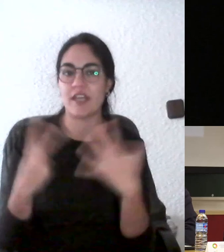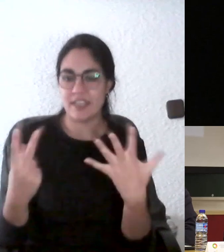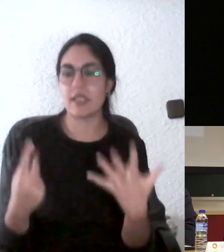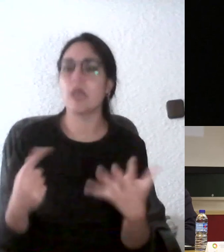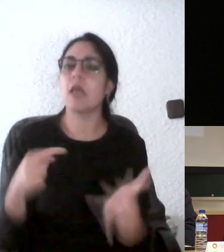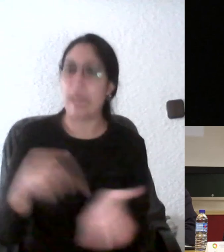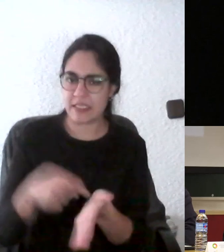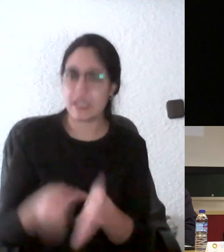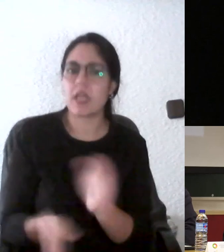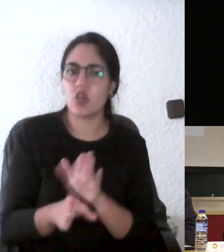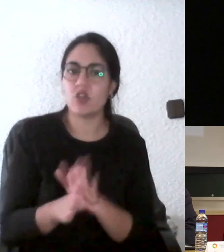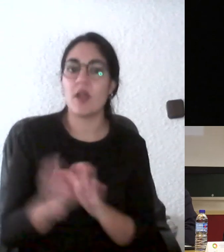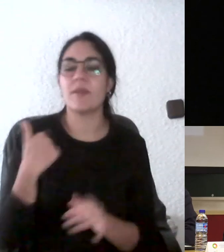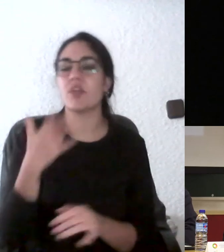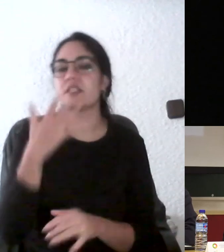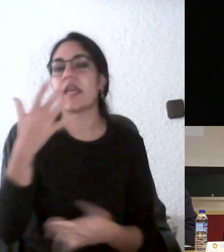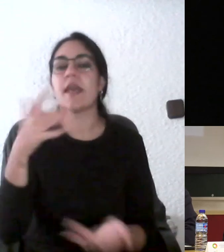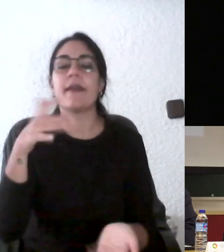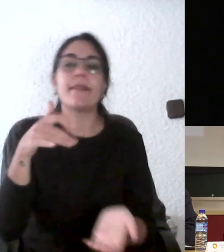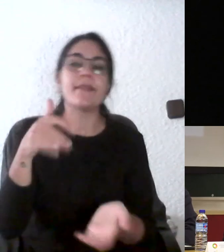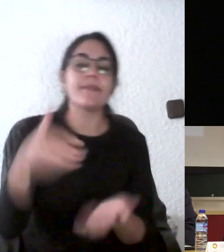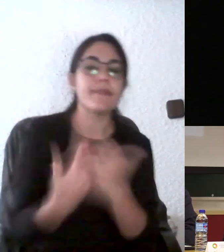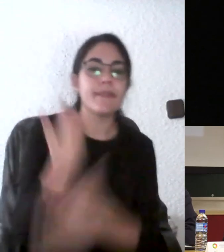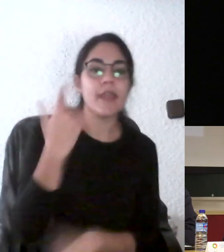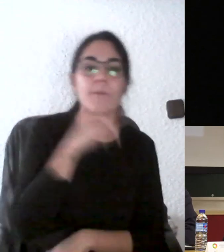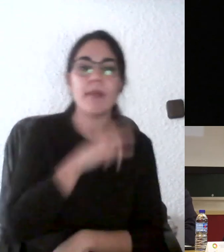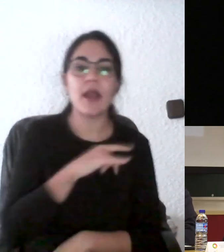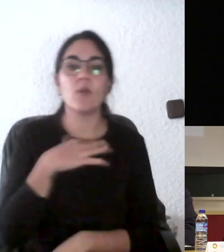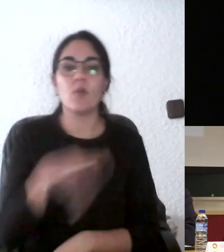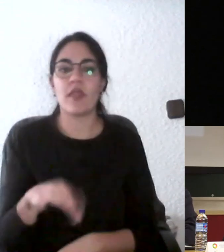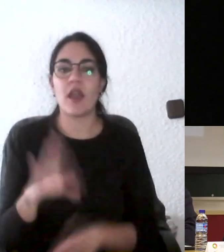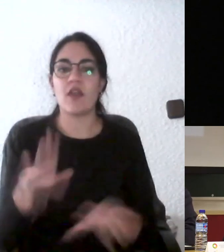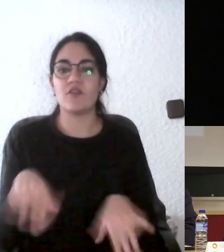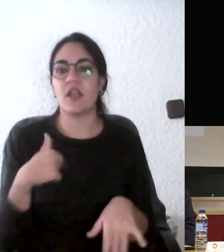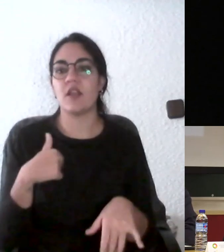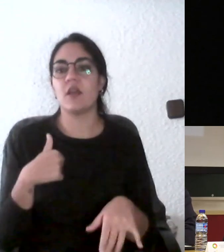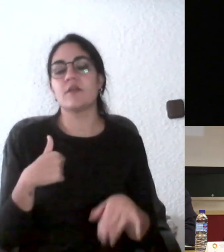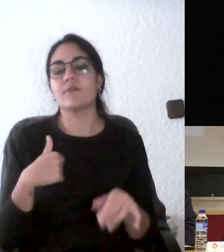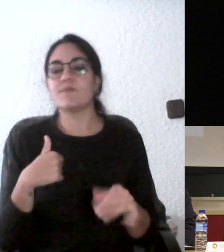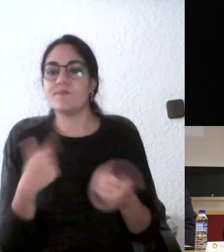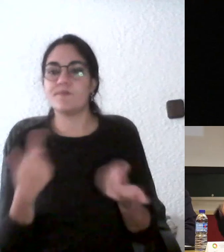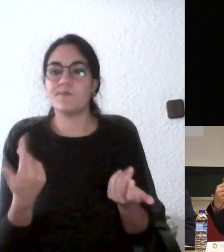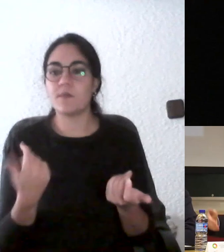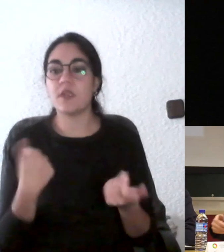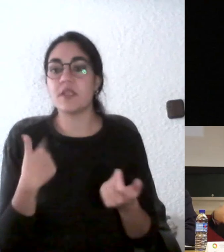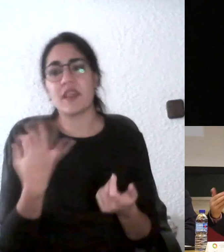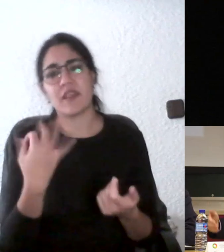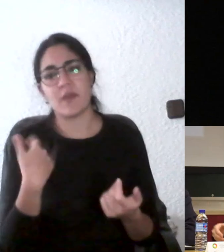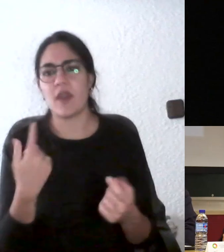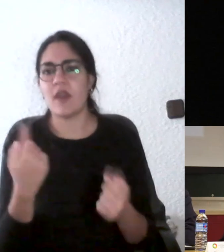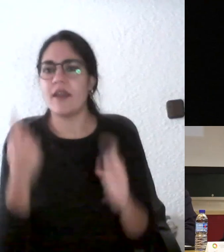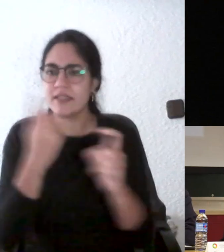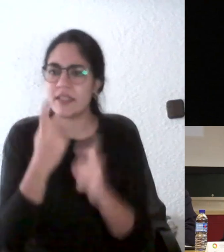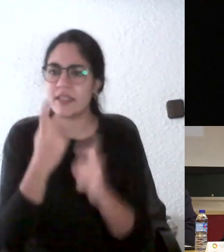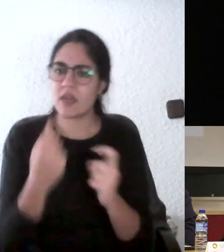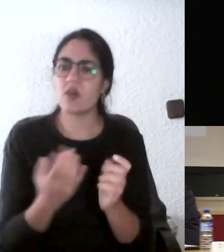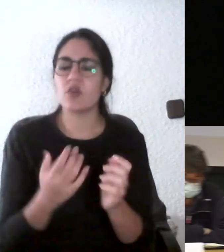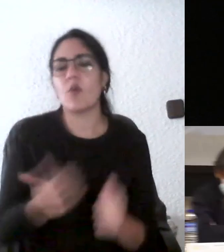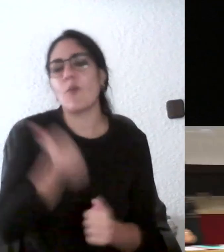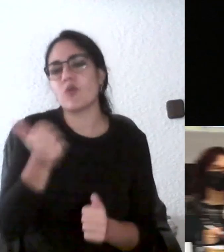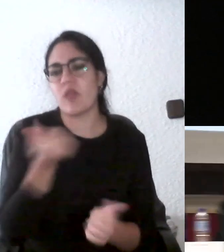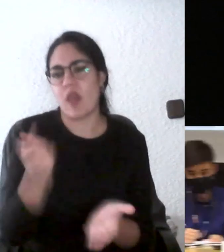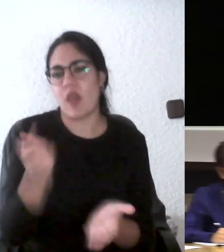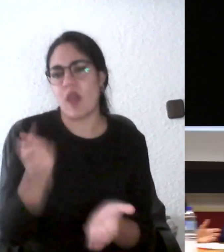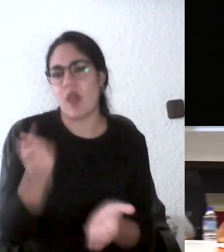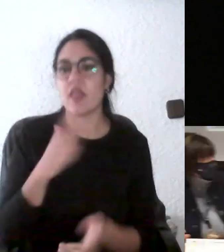para que llegue a ese 7 la oportunidad la tiene en otra prueba César la vida no te da dos oportunidades entonces en esa prueba ha sacado por debajo